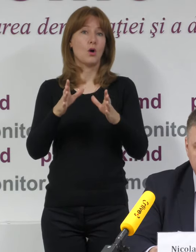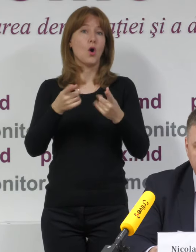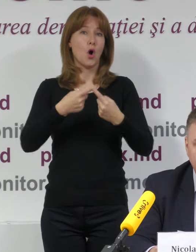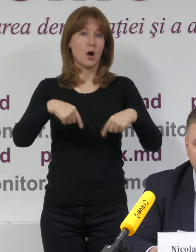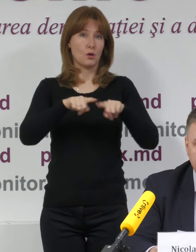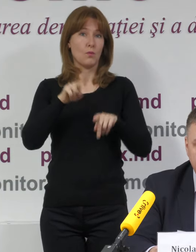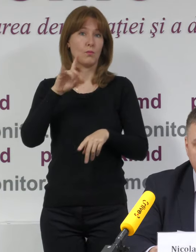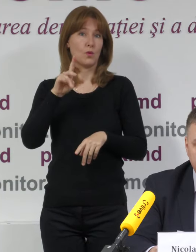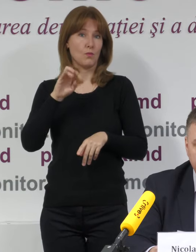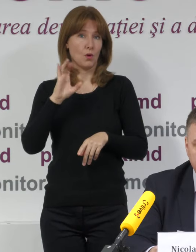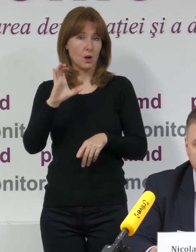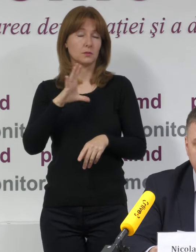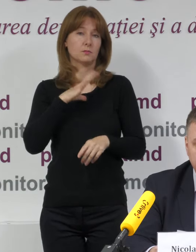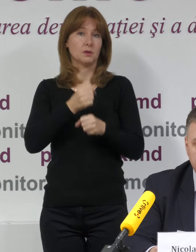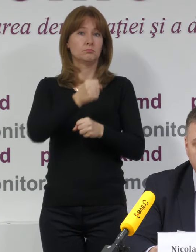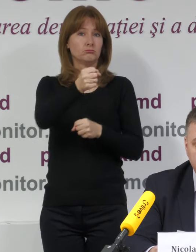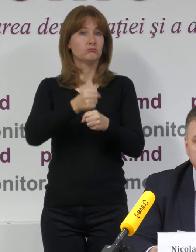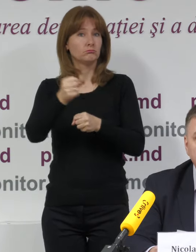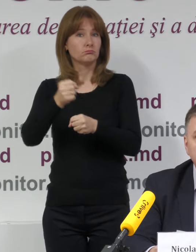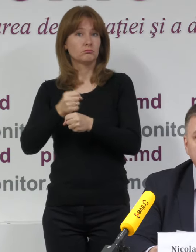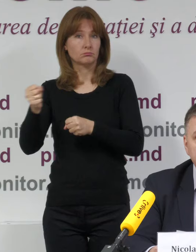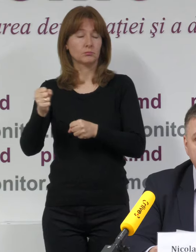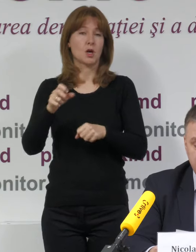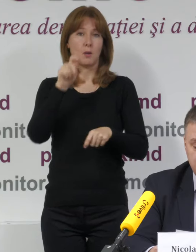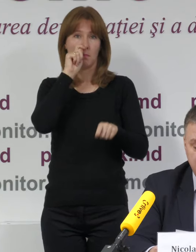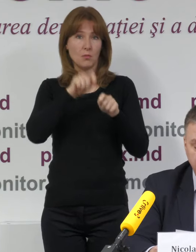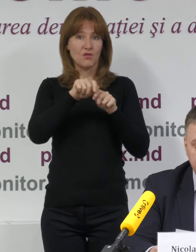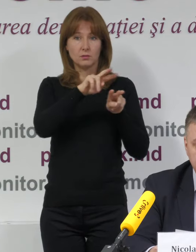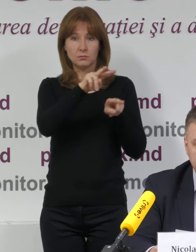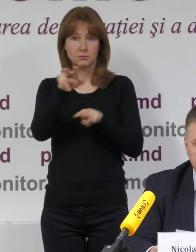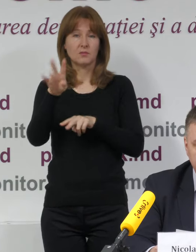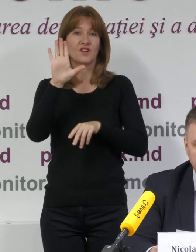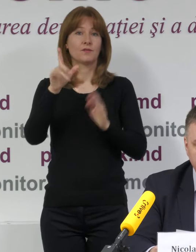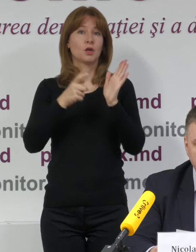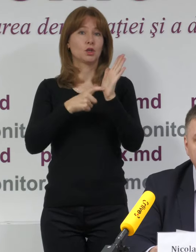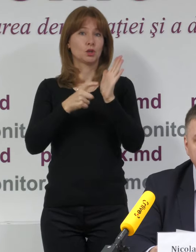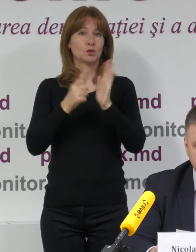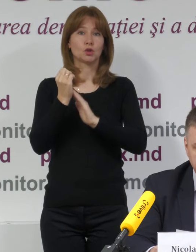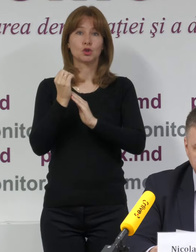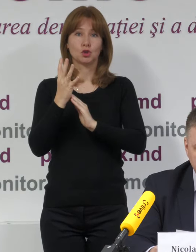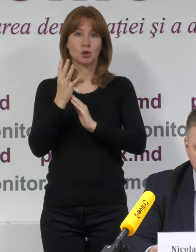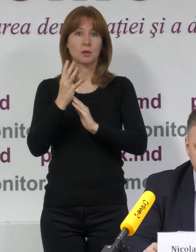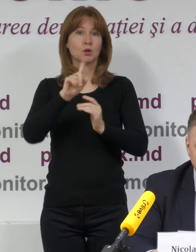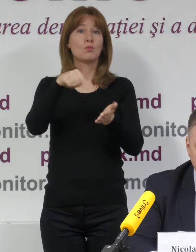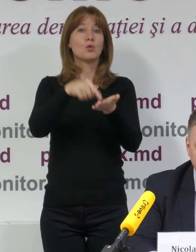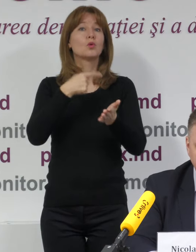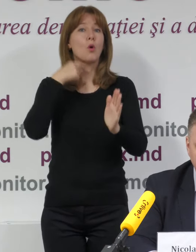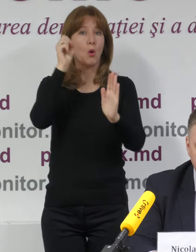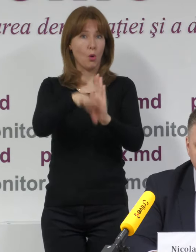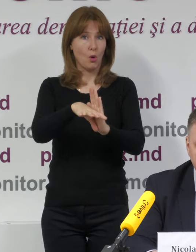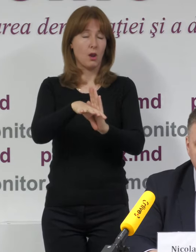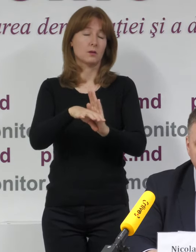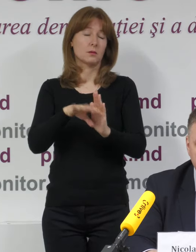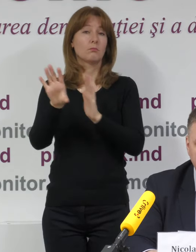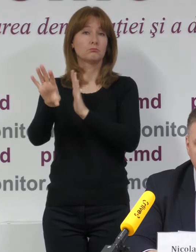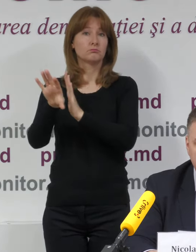cunoașteți, a delegat câte un observator pe termen scurt în 614 secții de votare, selectate pe